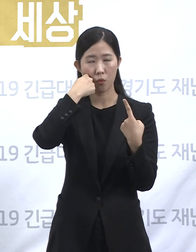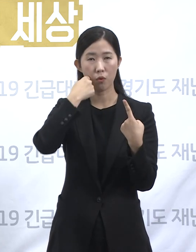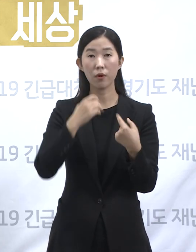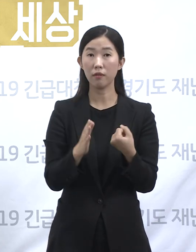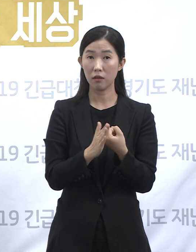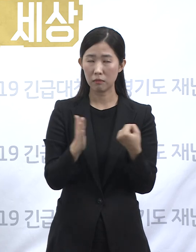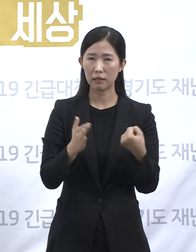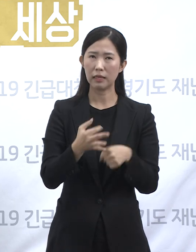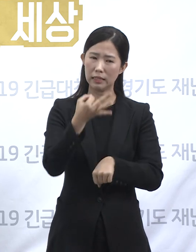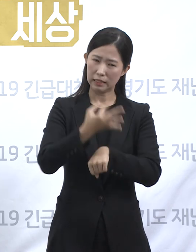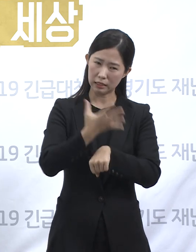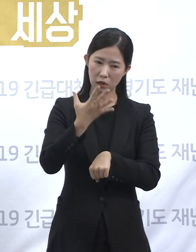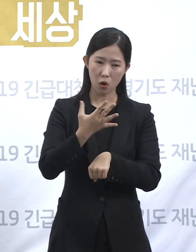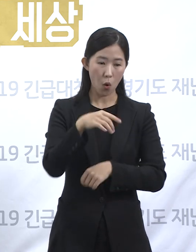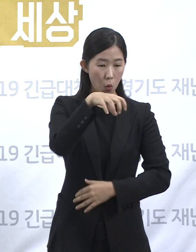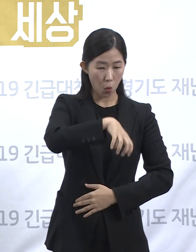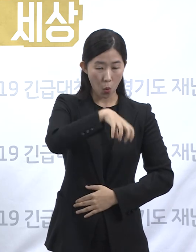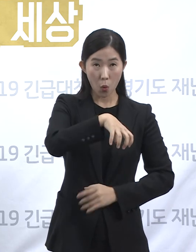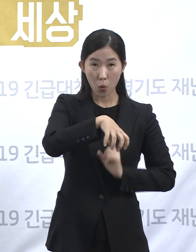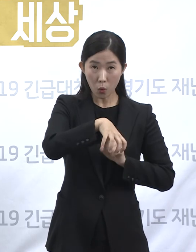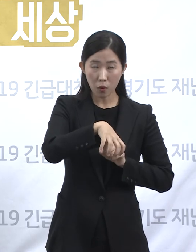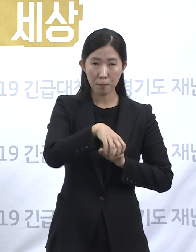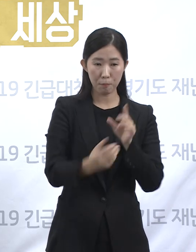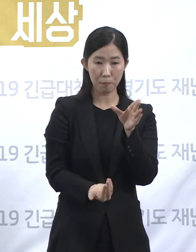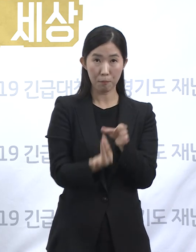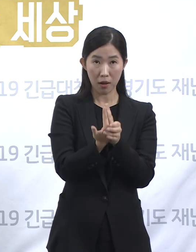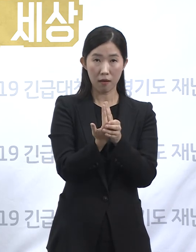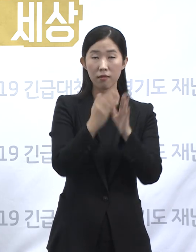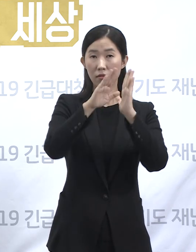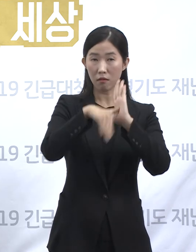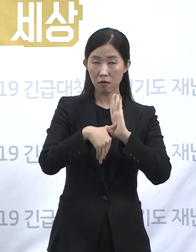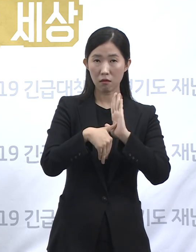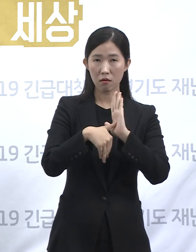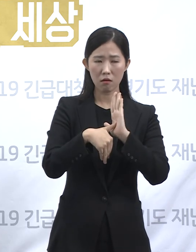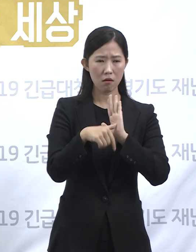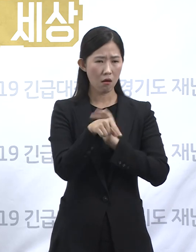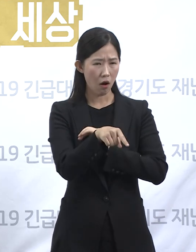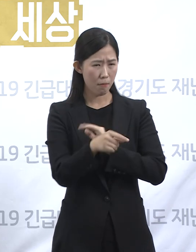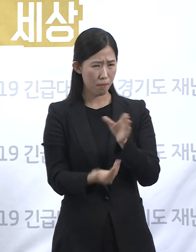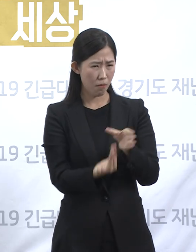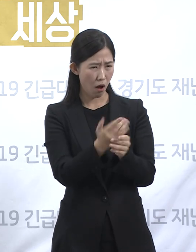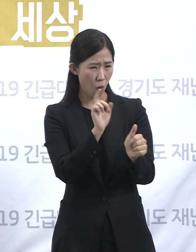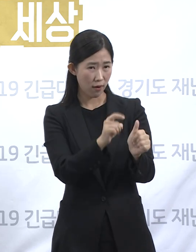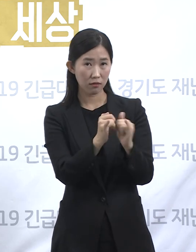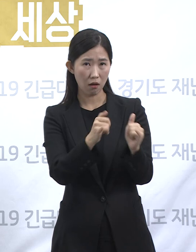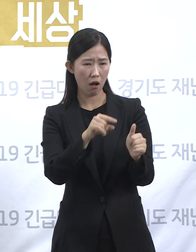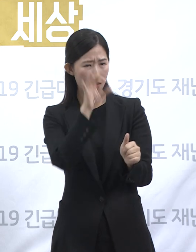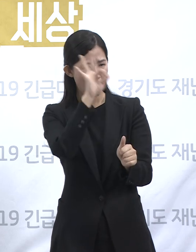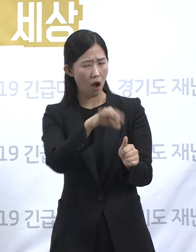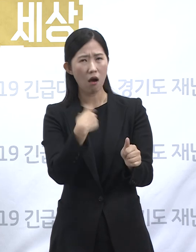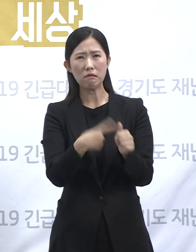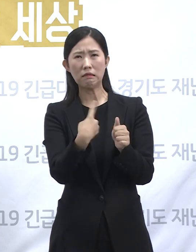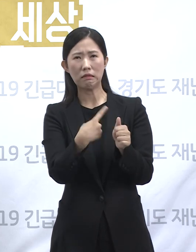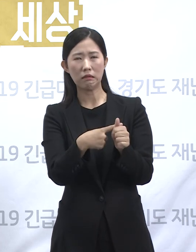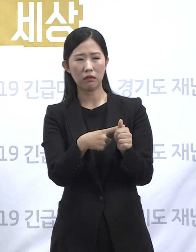감염 사건이 발생한 사실 자체를 두고 그것을 향한 비난과 낙인은 삼가야 합니다.